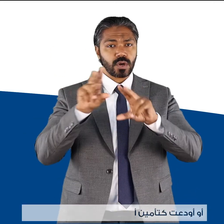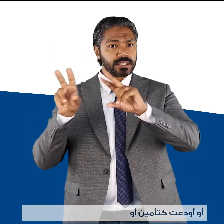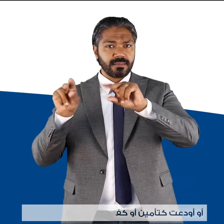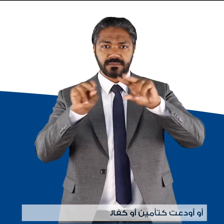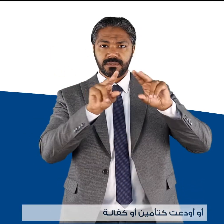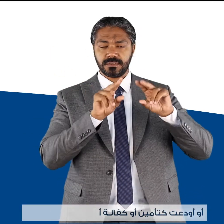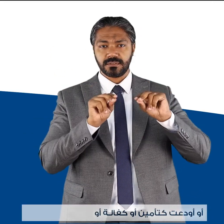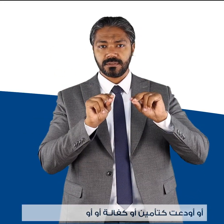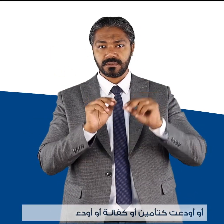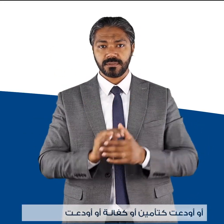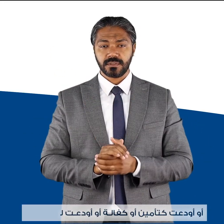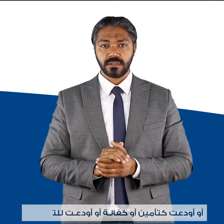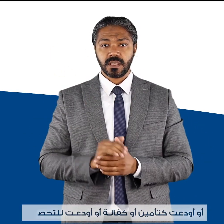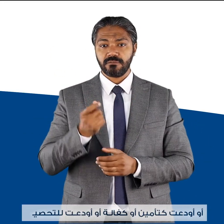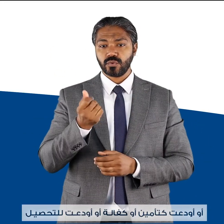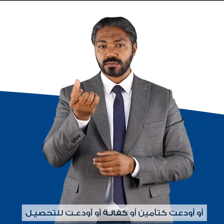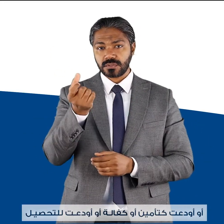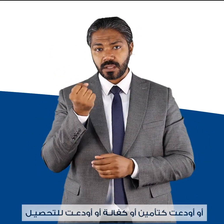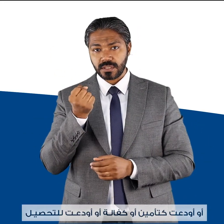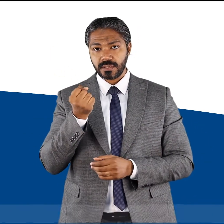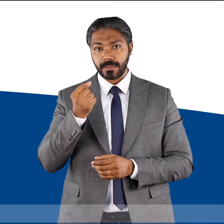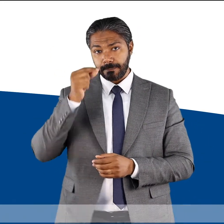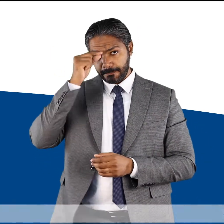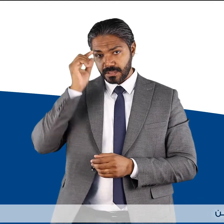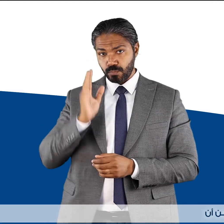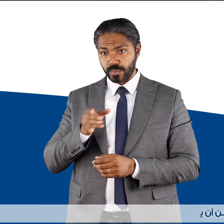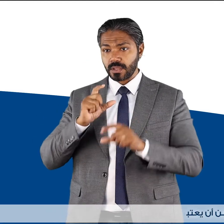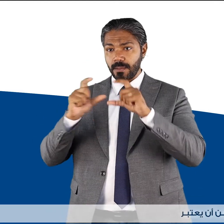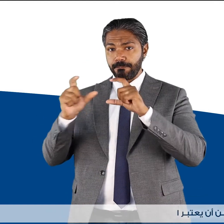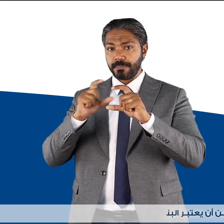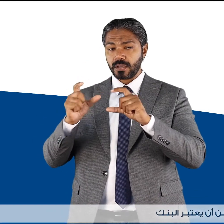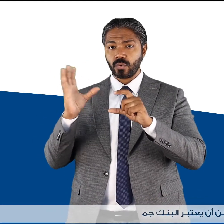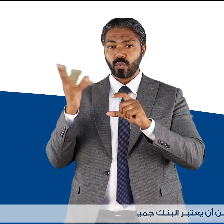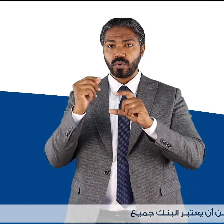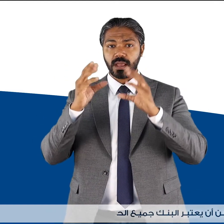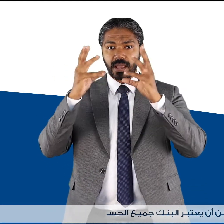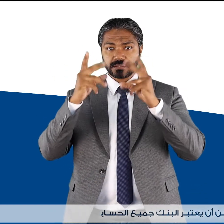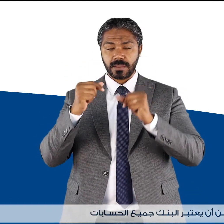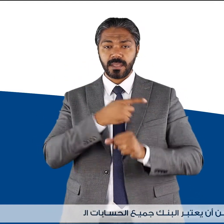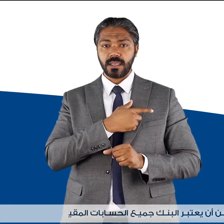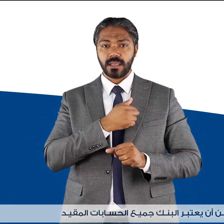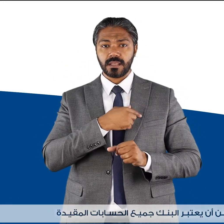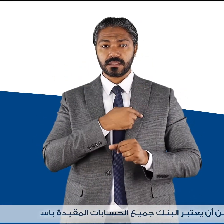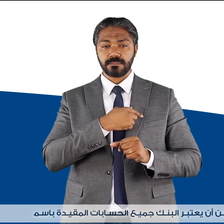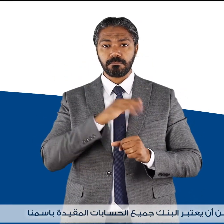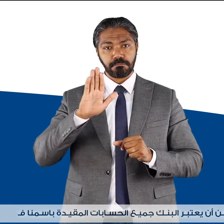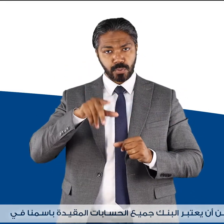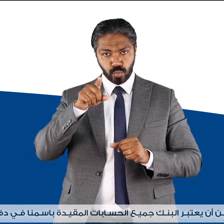أو كفالة أو أودعت للتحصيل بحيث يمكن أن يعتبر البنك جميع الحسابات المقيدة باسمنا في